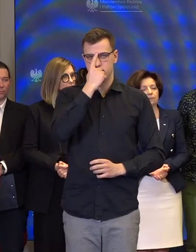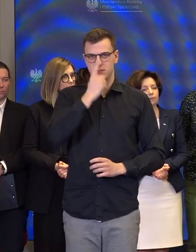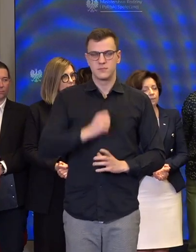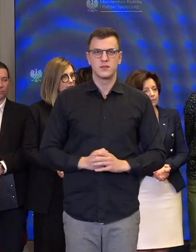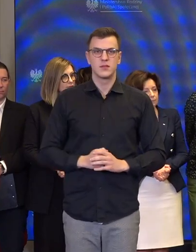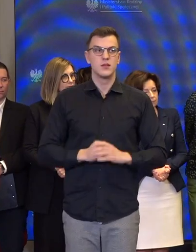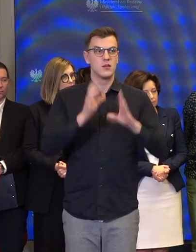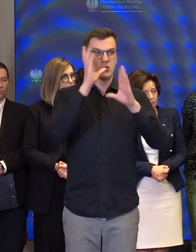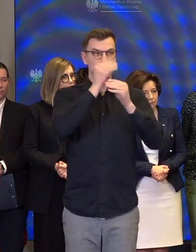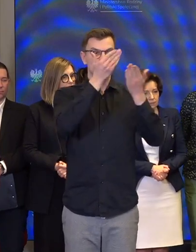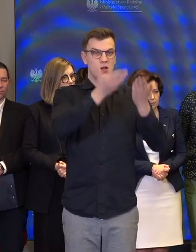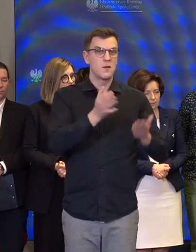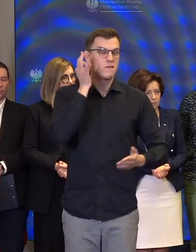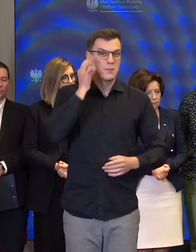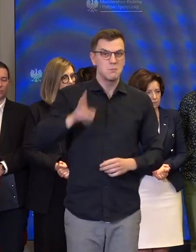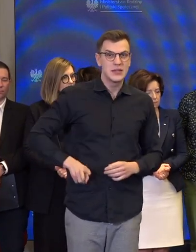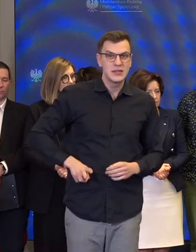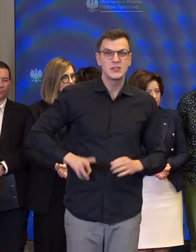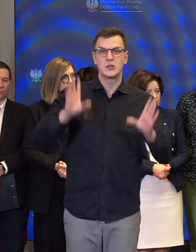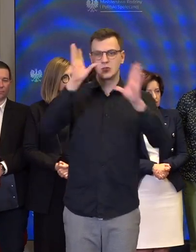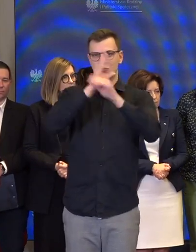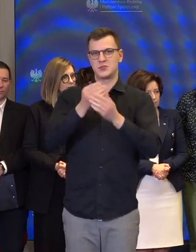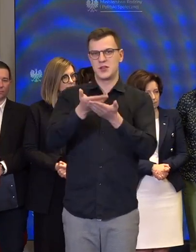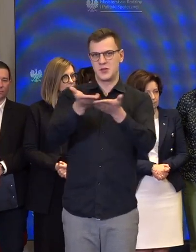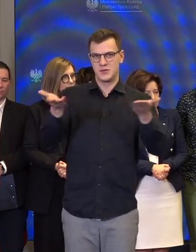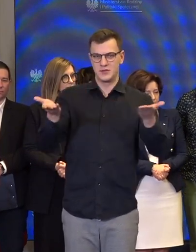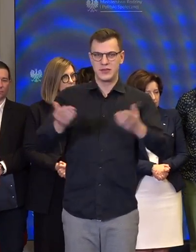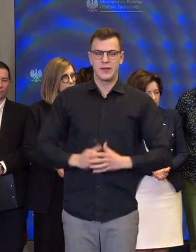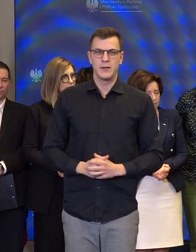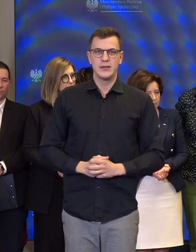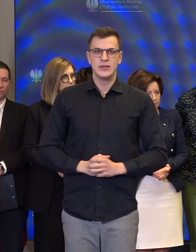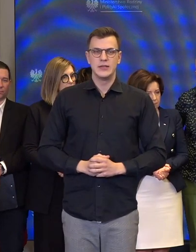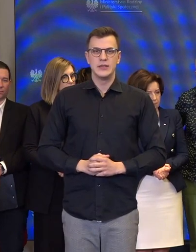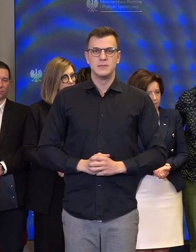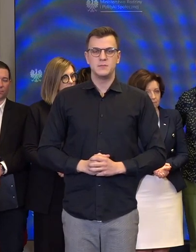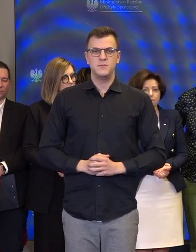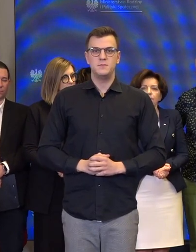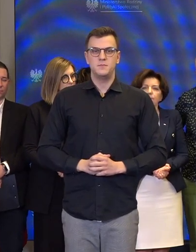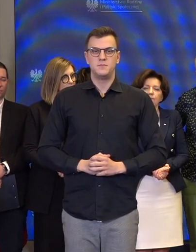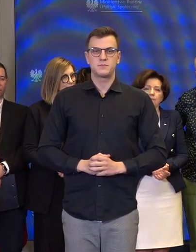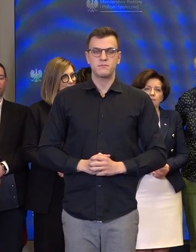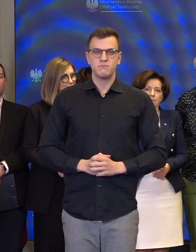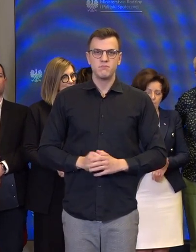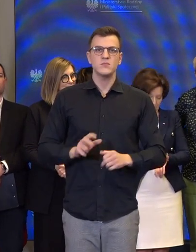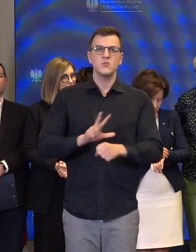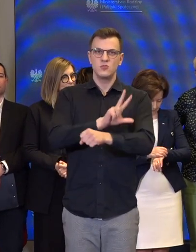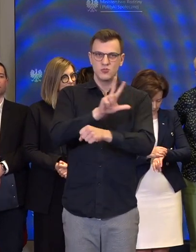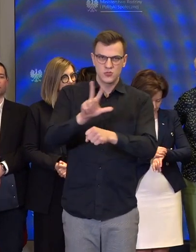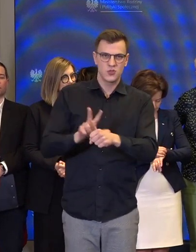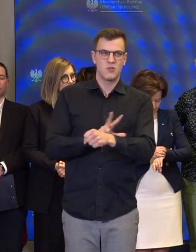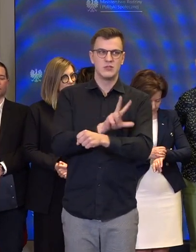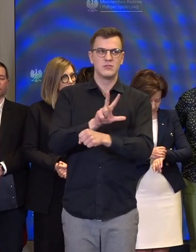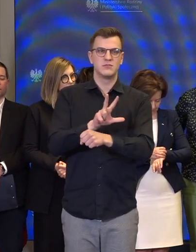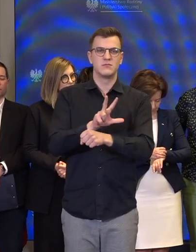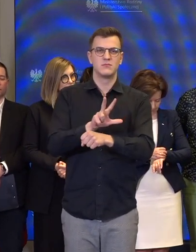Szanowna Pani Minister, Szanowni Państwo, 3 godziny intensywnych rozmów